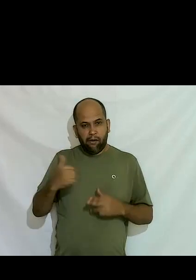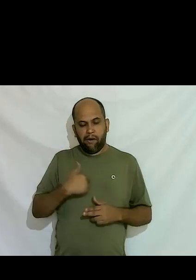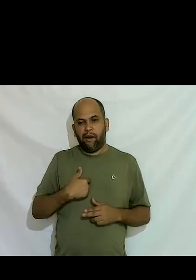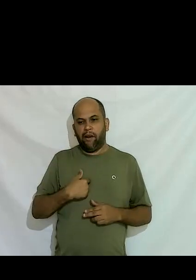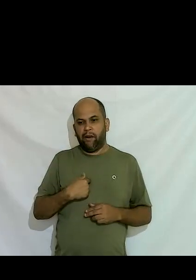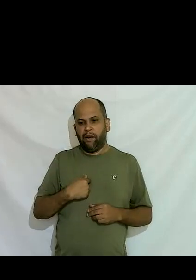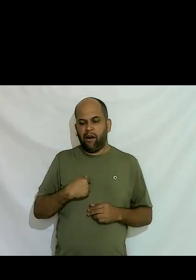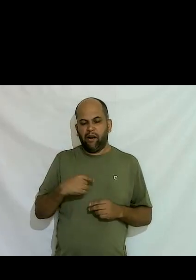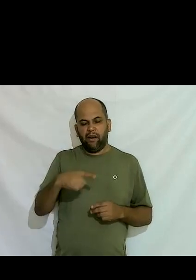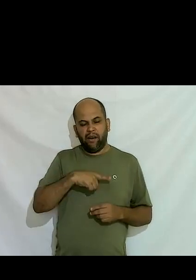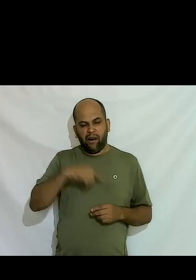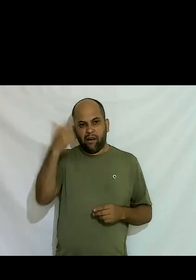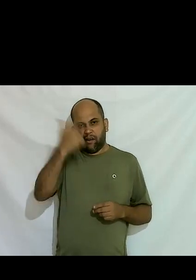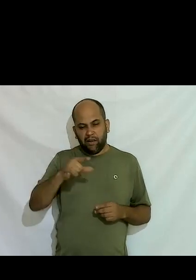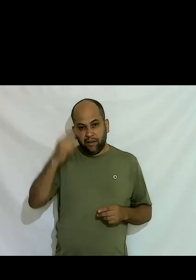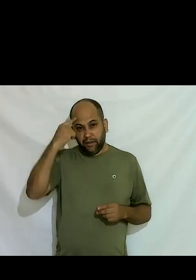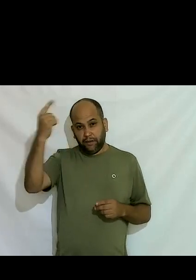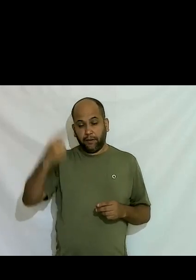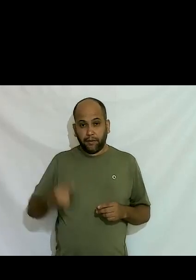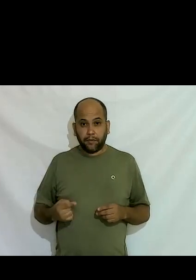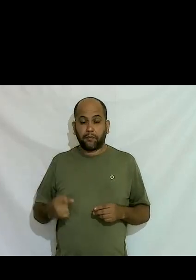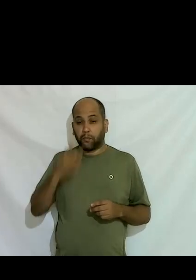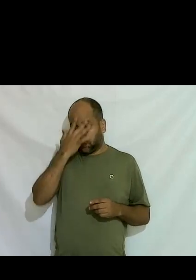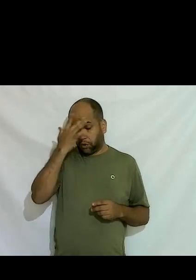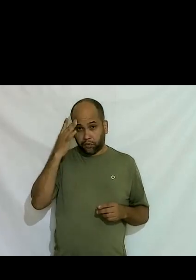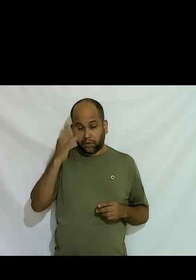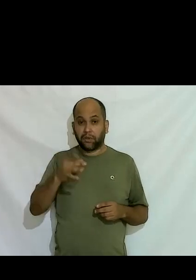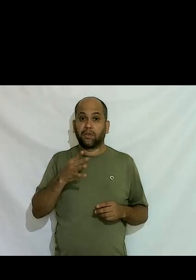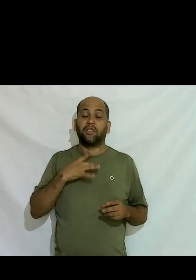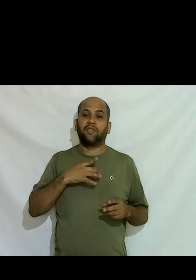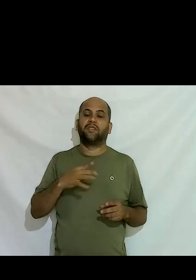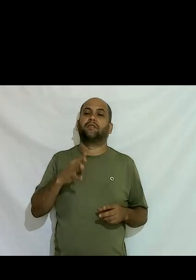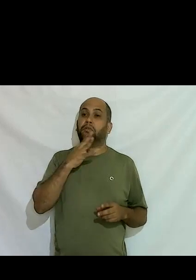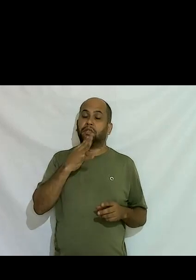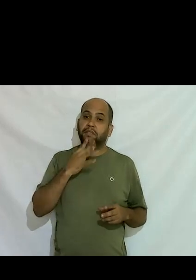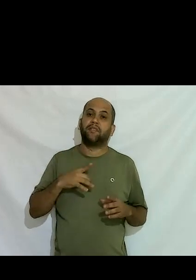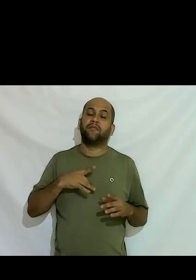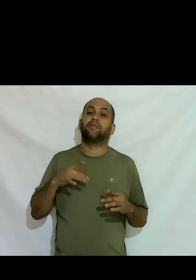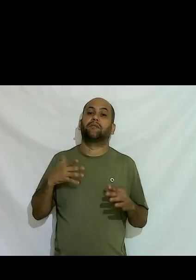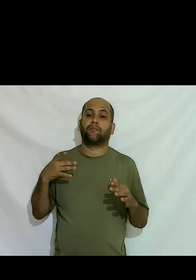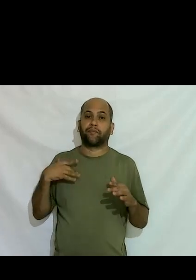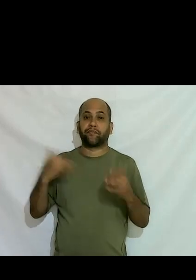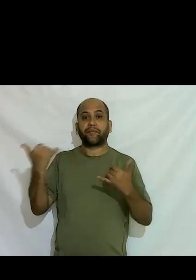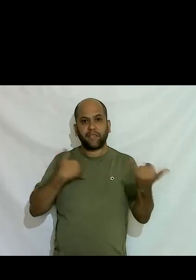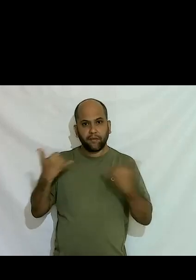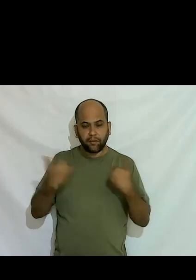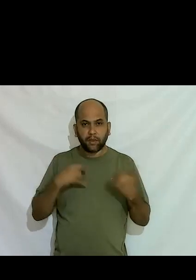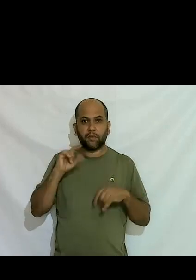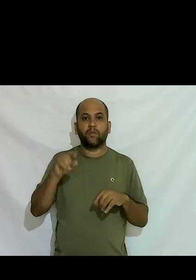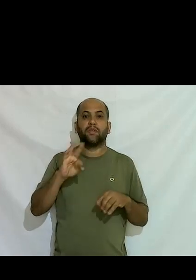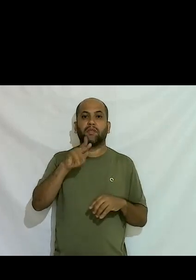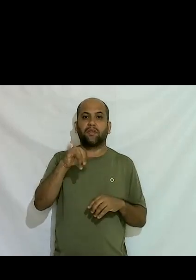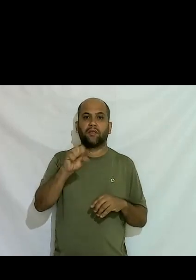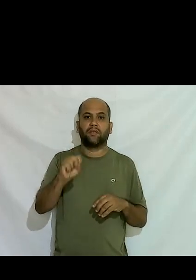existiam outras pessoas e comecei a ter um pouco mais de acesso a informação sobre o que é ser trans sobre